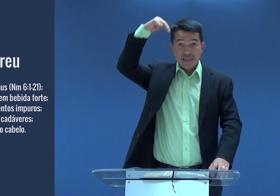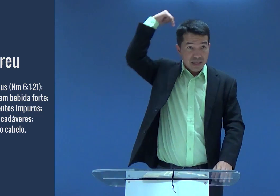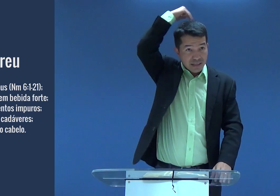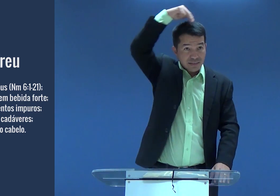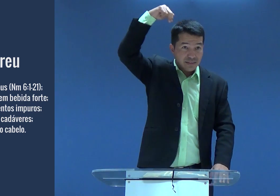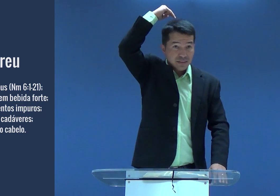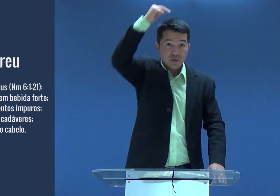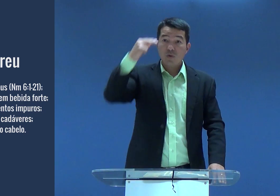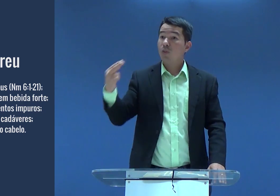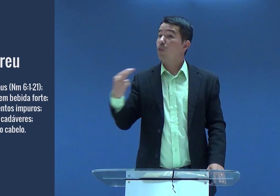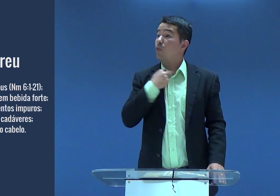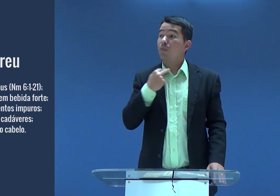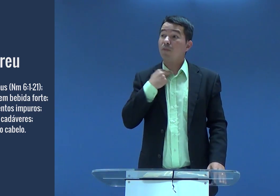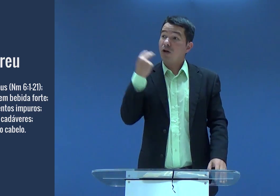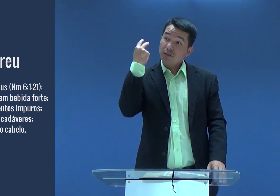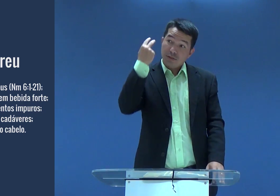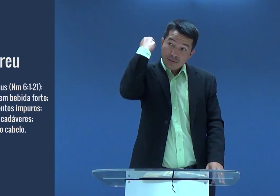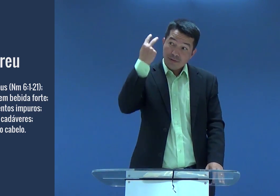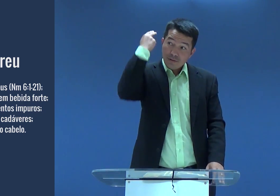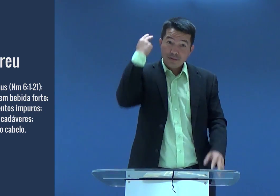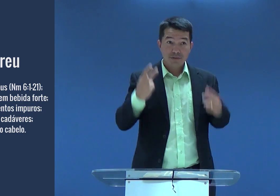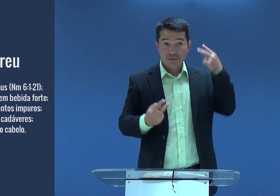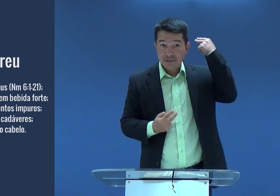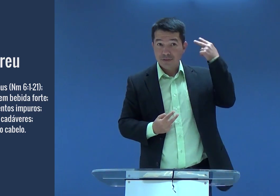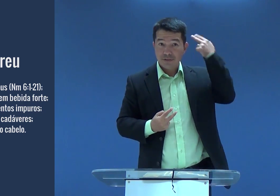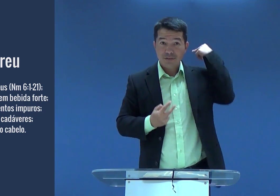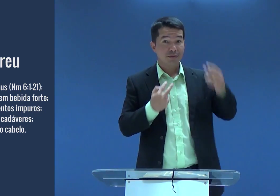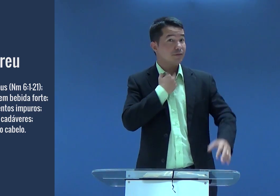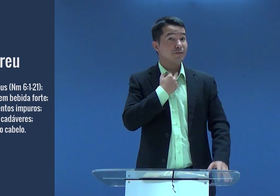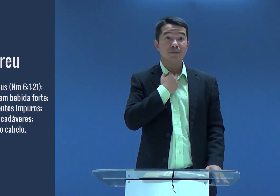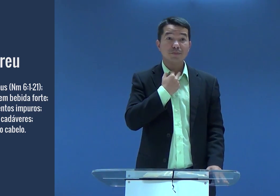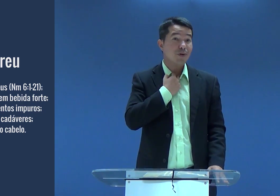coisas do tipo. O Nazireu não poderia cortar seus cabelos.